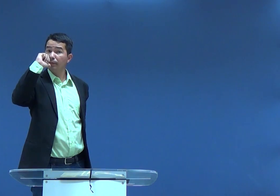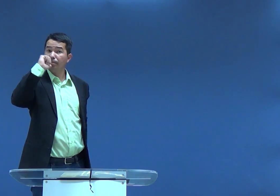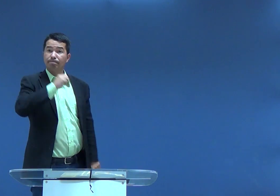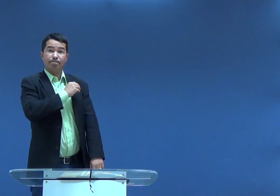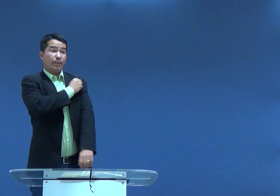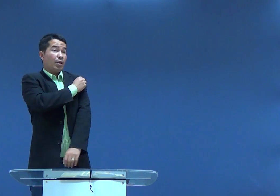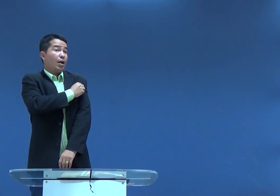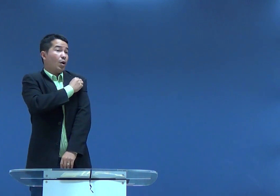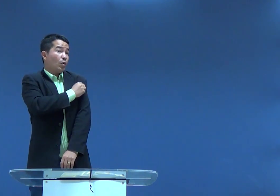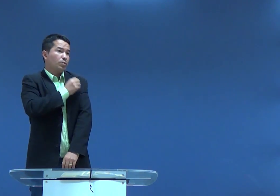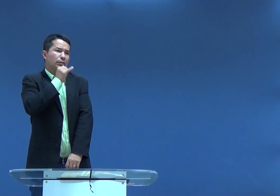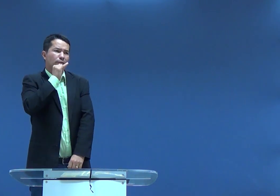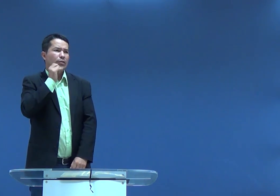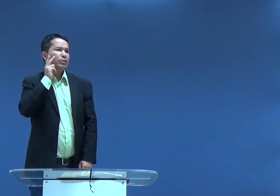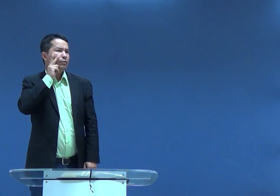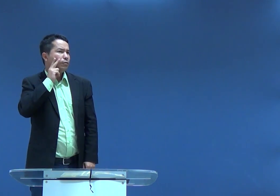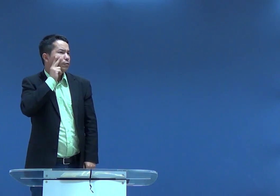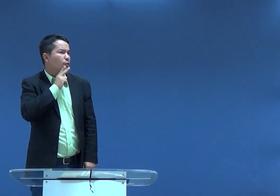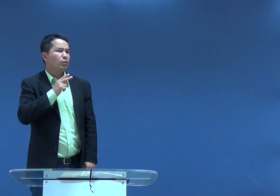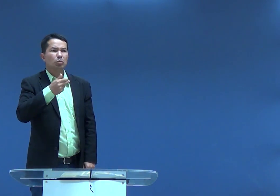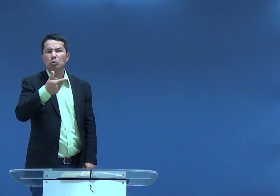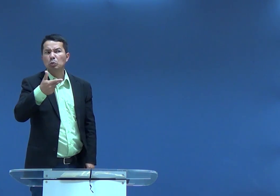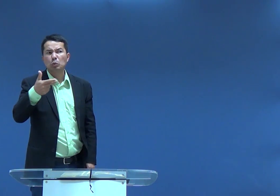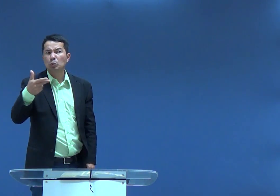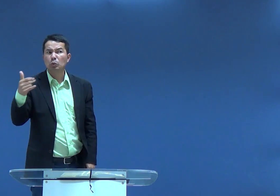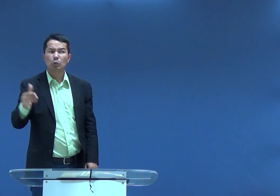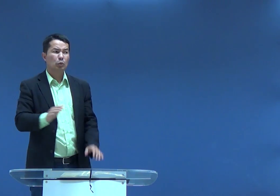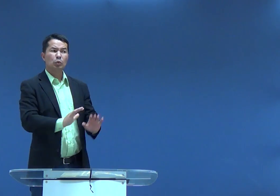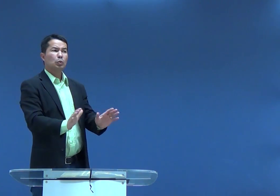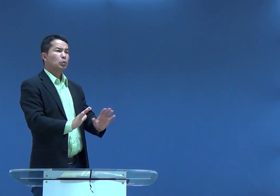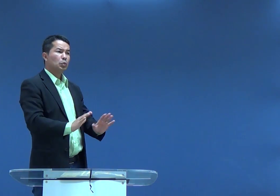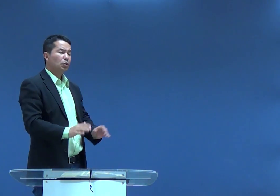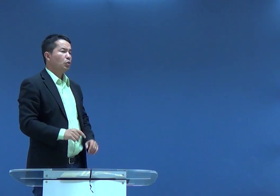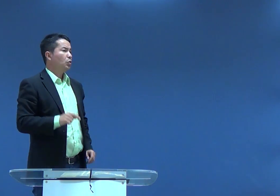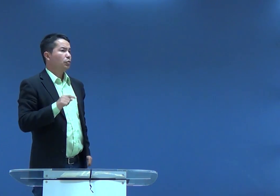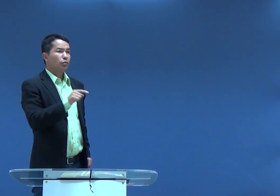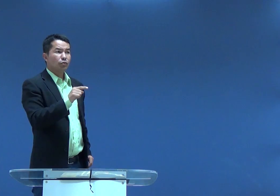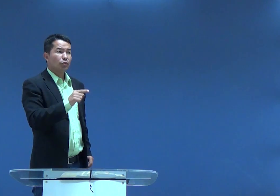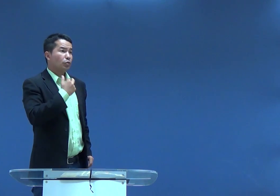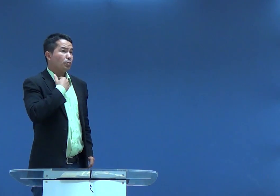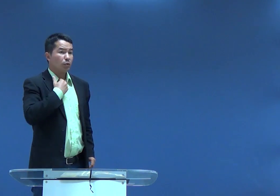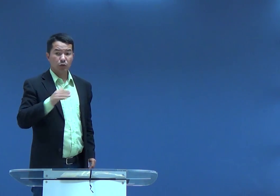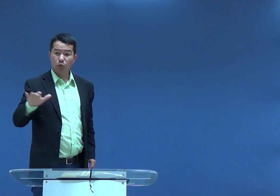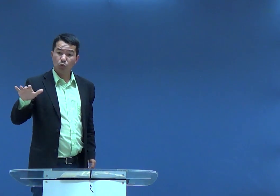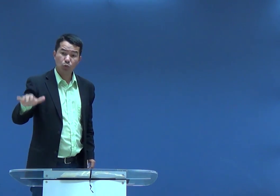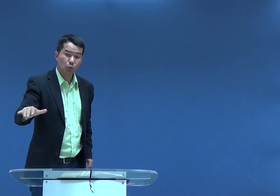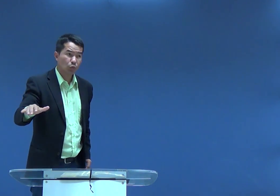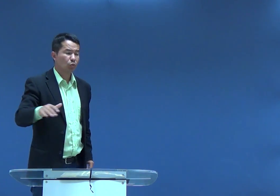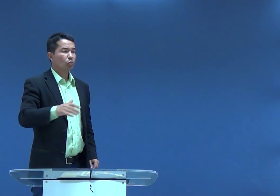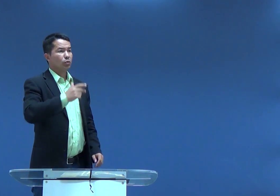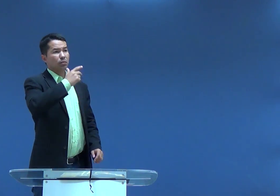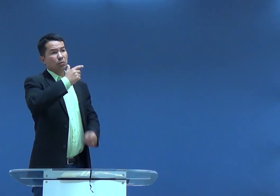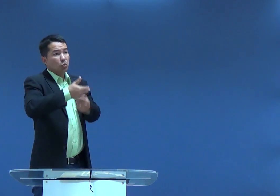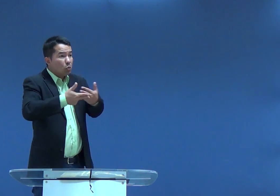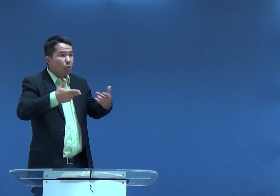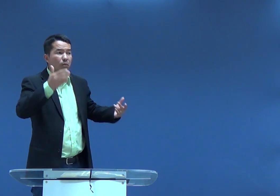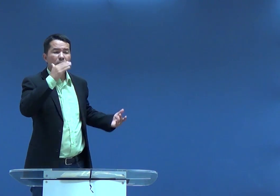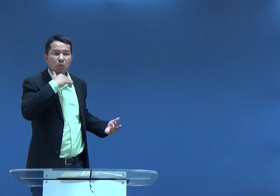Você, mulher, você não pode beber vinho, essas coisas, coisas de tipo, você não pode. E não pode